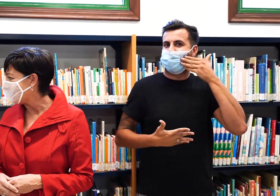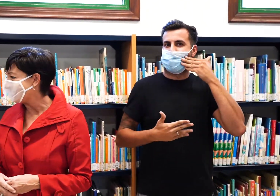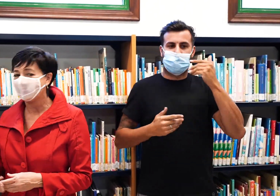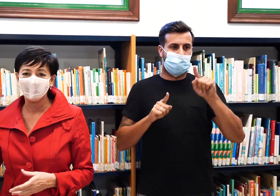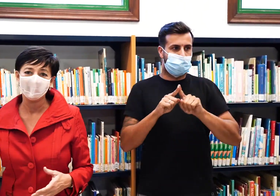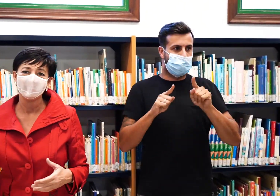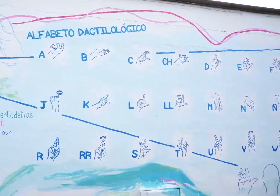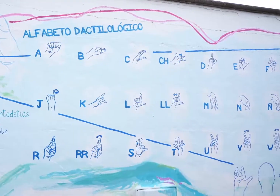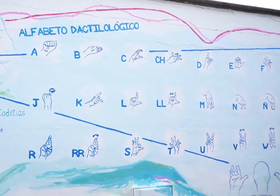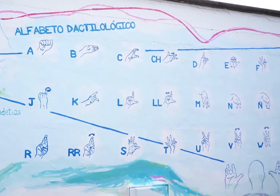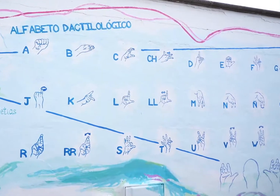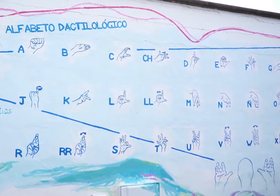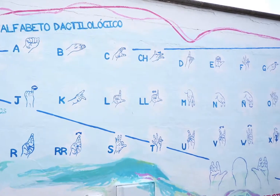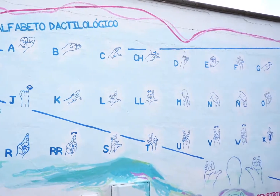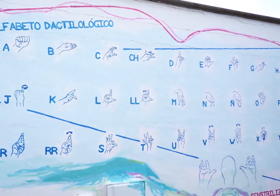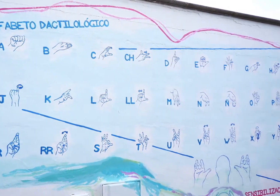mantendremos en esta línea.